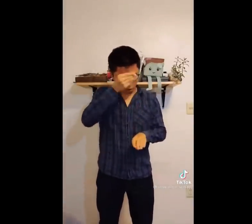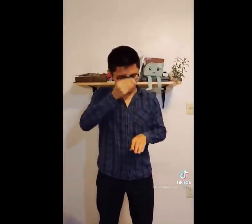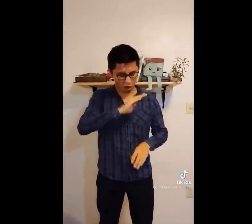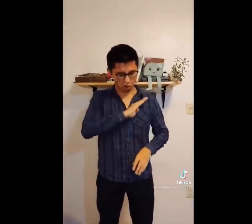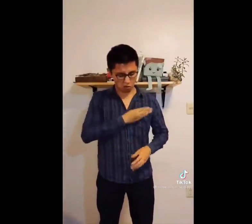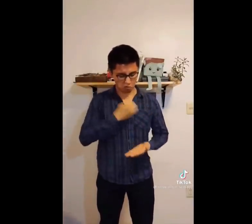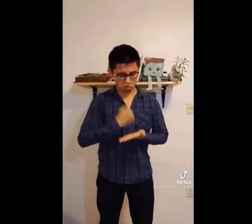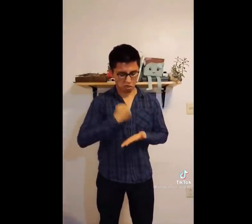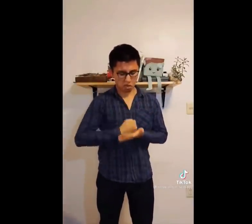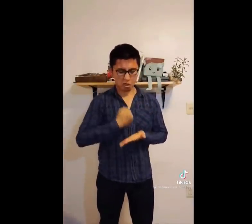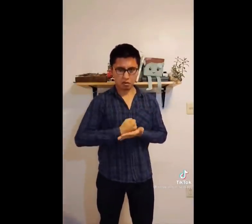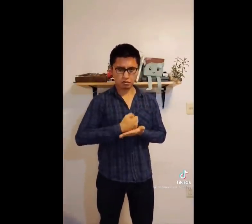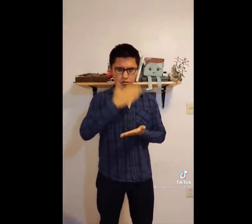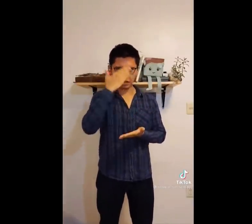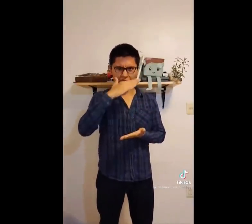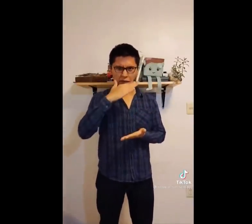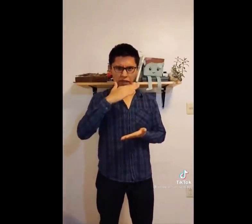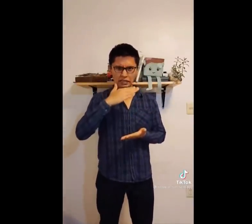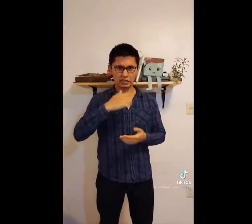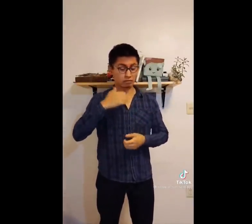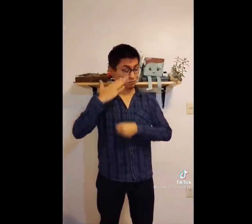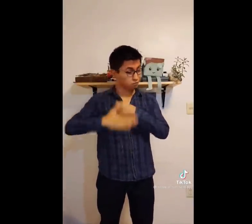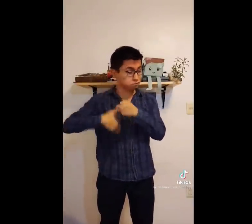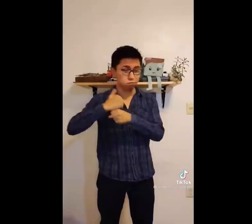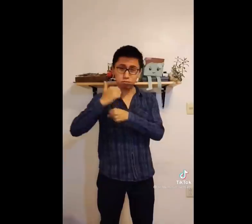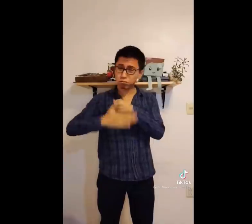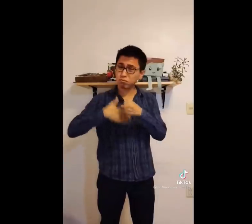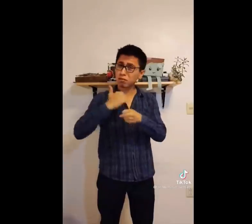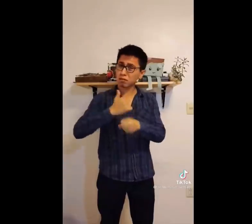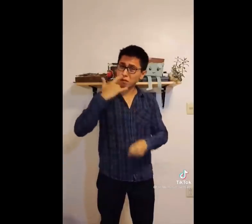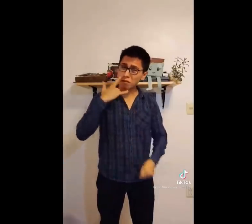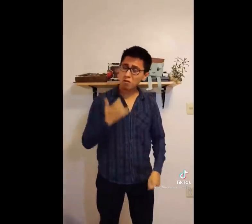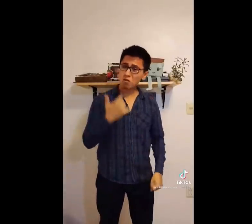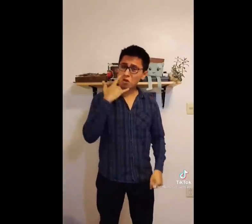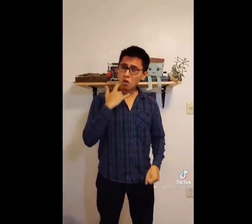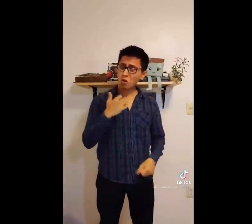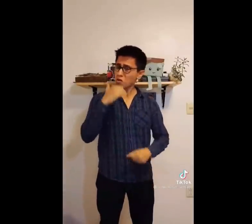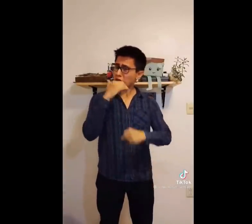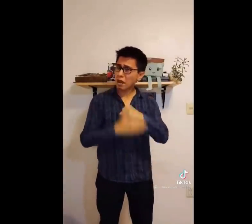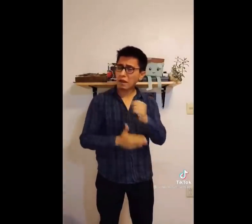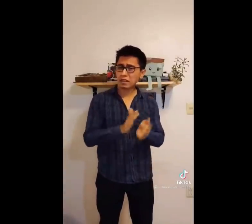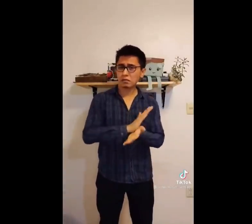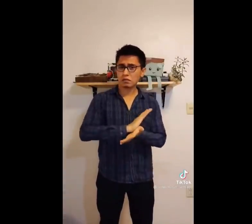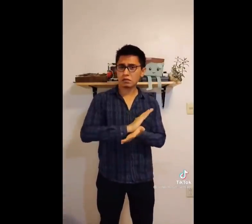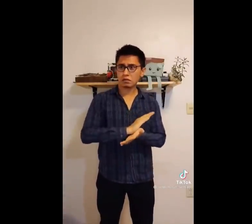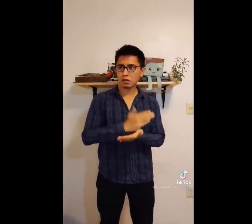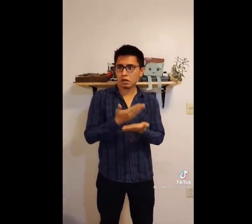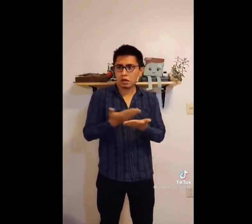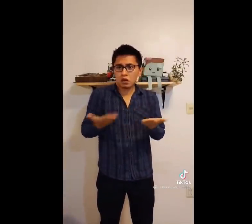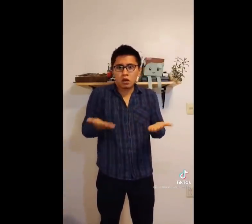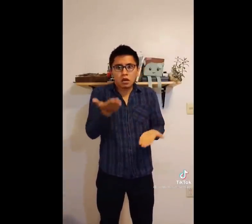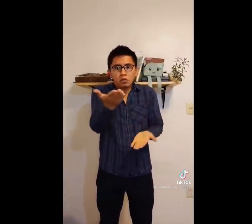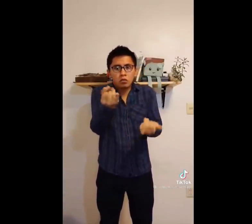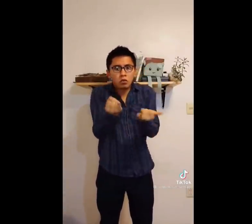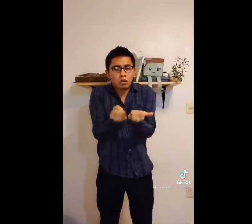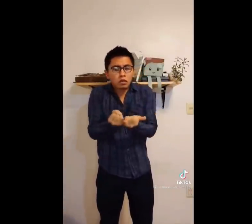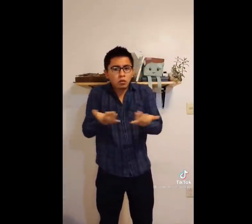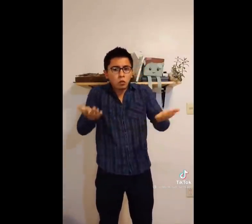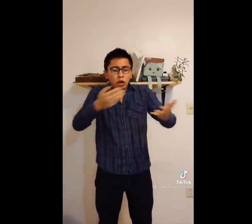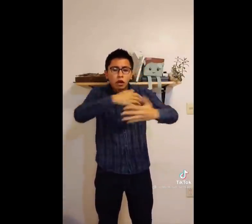los sordos aprendan a la fuerza del español? ¿Lo sabías? Y han sido muchos años de los sordos de lucha para acabar con esta discriminación. ¿Para que ahora tú hagas lo